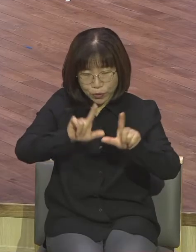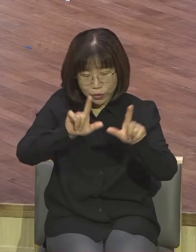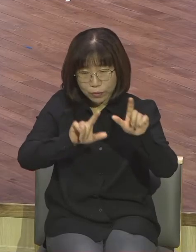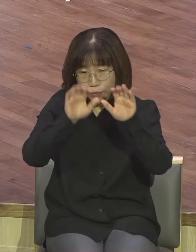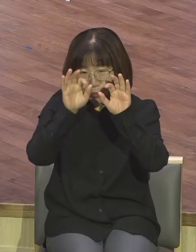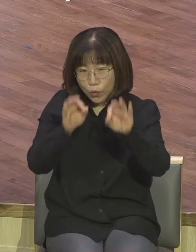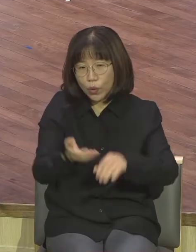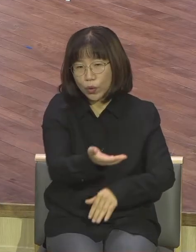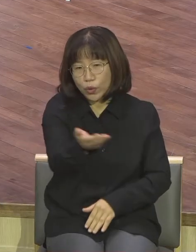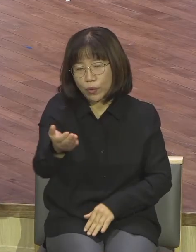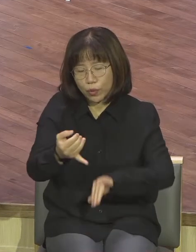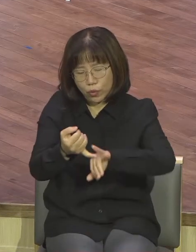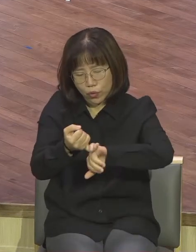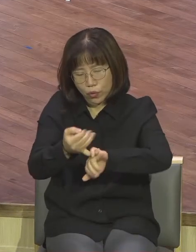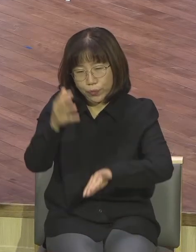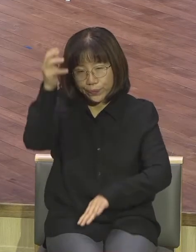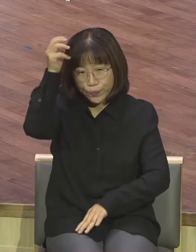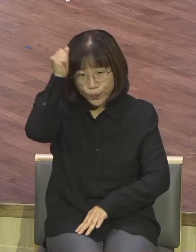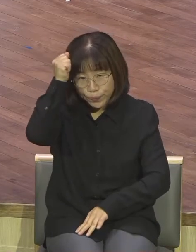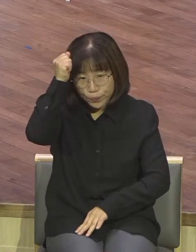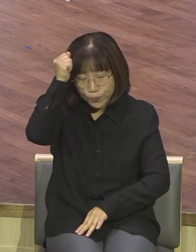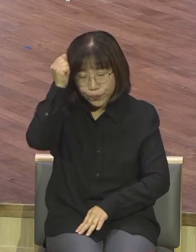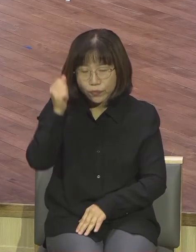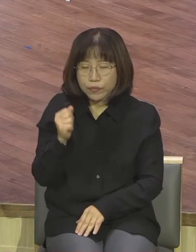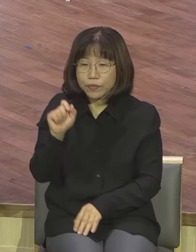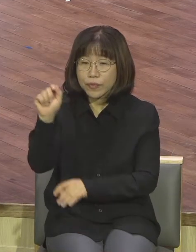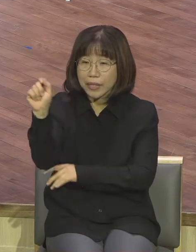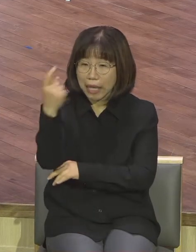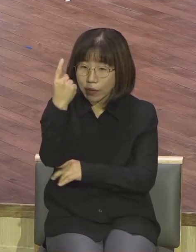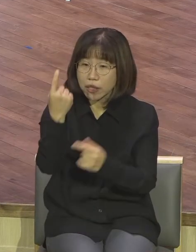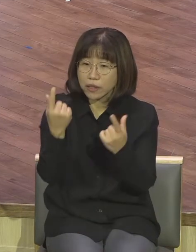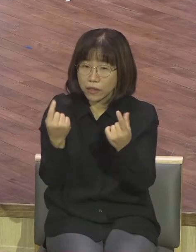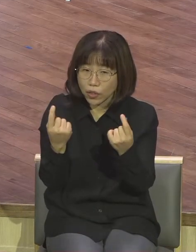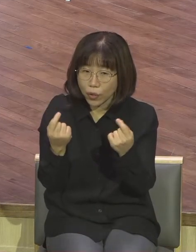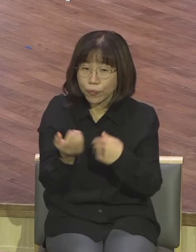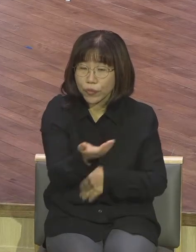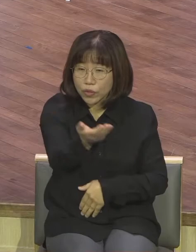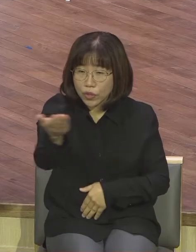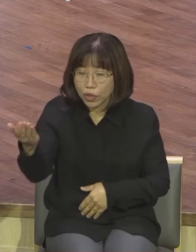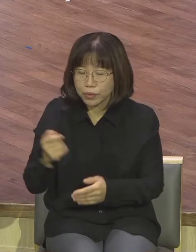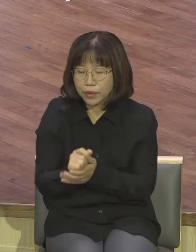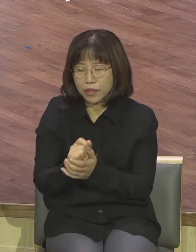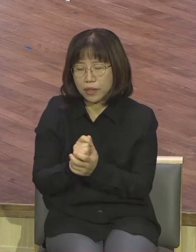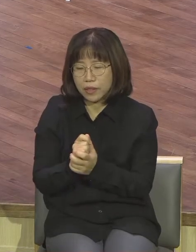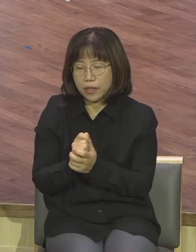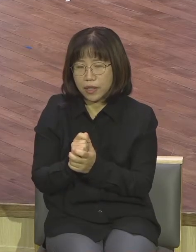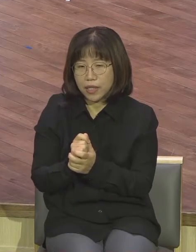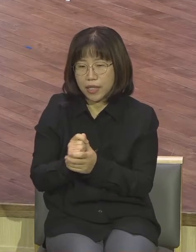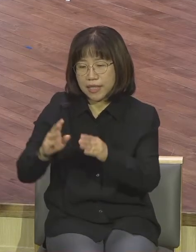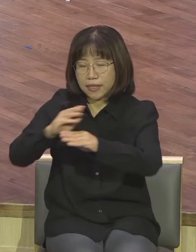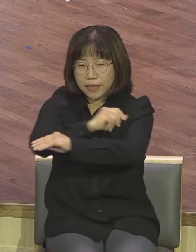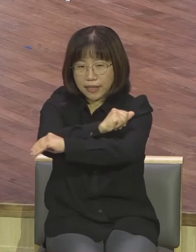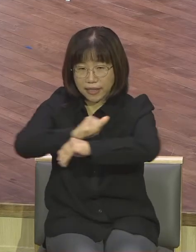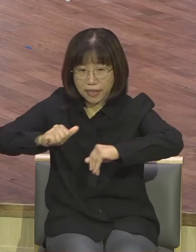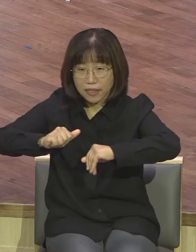교훈이 있습니다 따위처럼 아무리 들판에 방치되어 있었다 할지라도